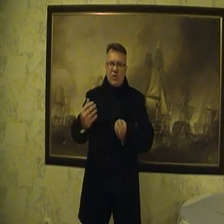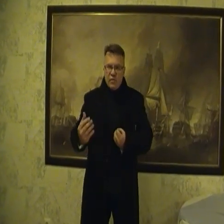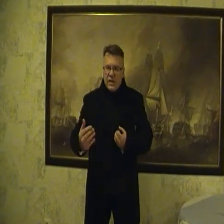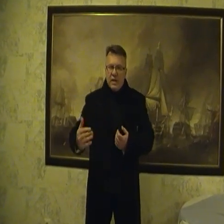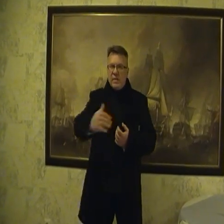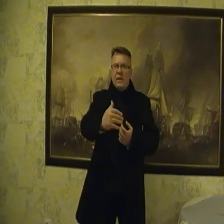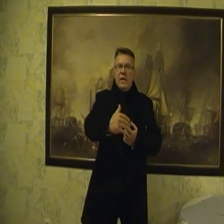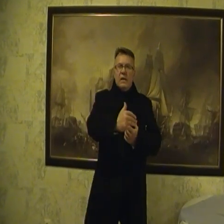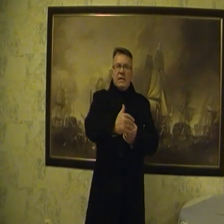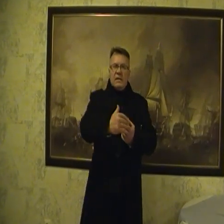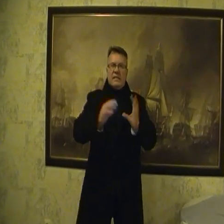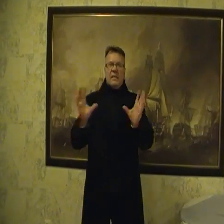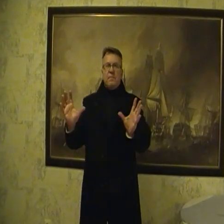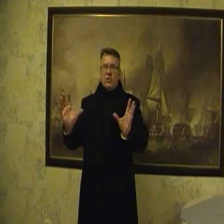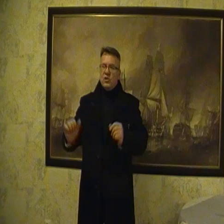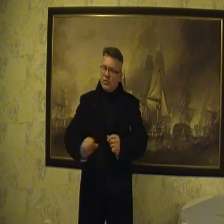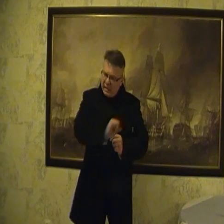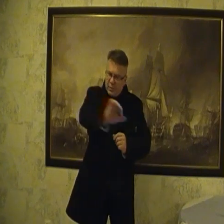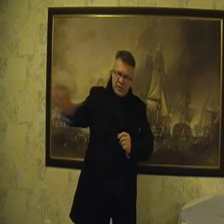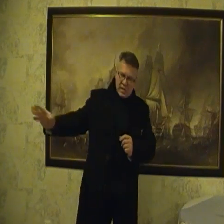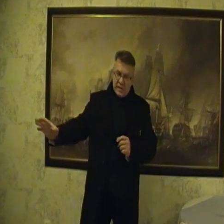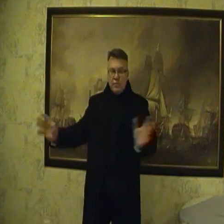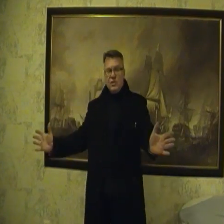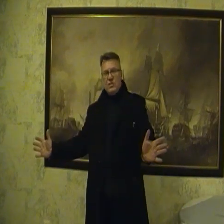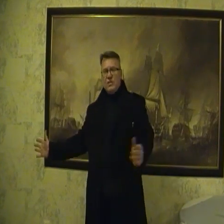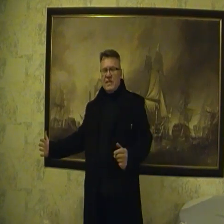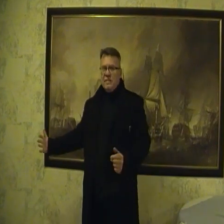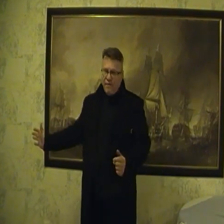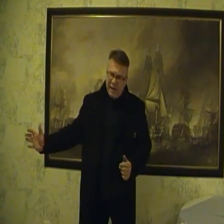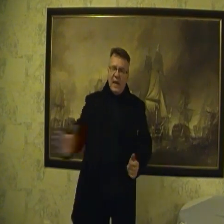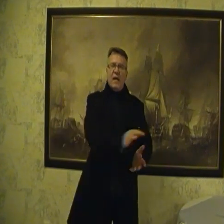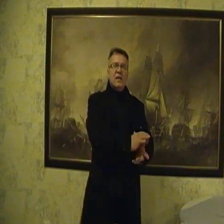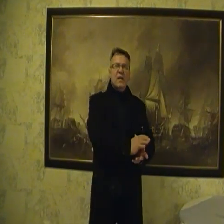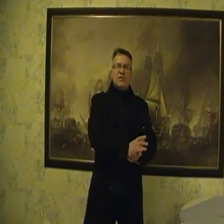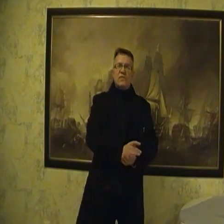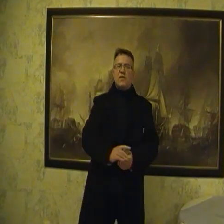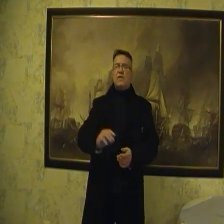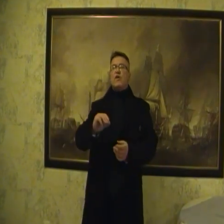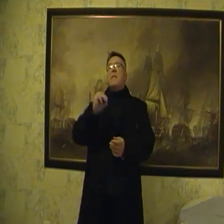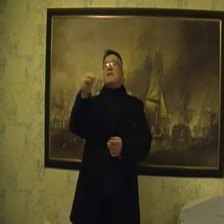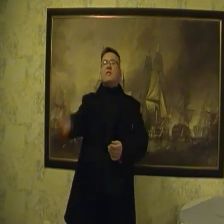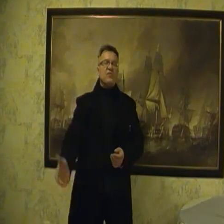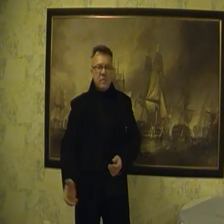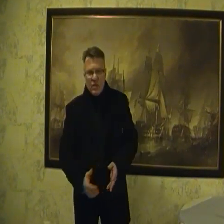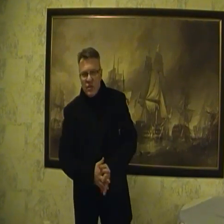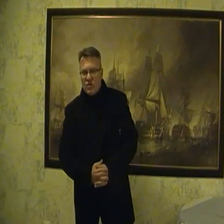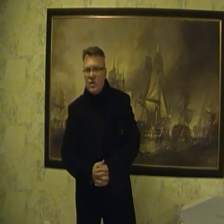funkcjonuje. Mamy scenę polityczną. Tam są politycy. Później jest następna fala. To są tak zwany komentatorzy polityczni.